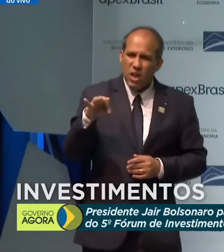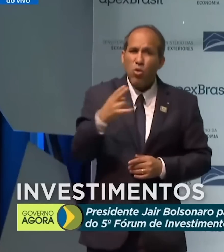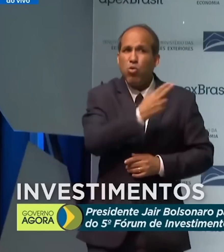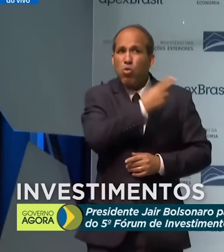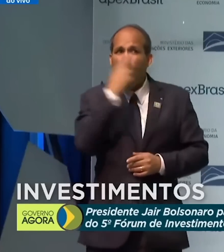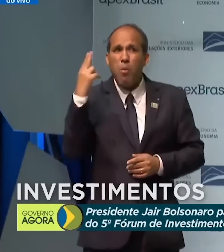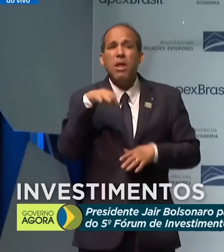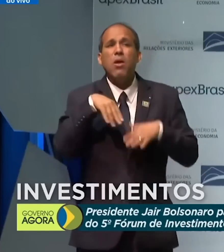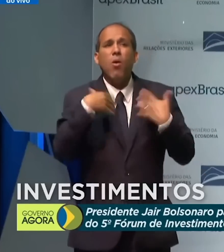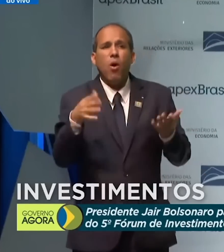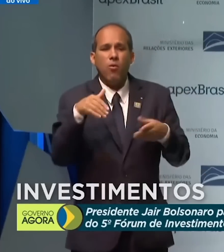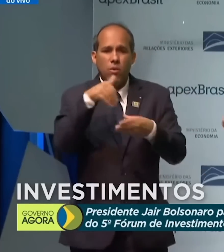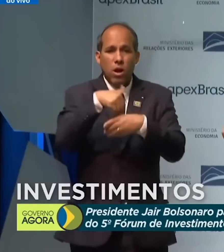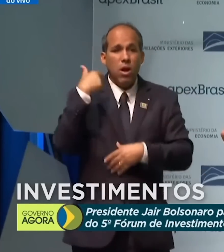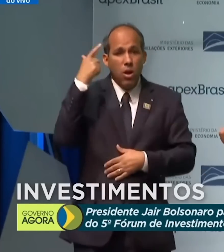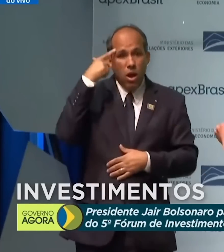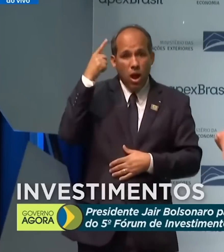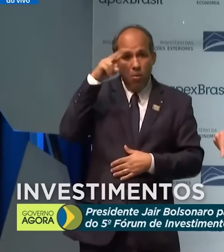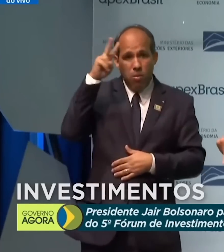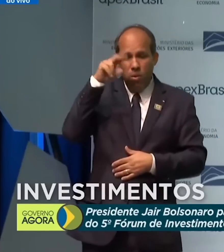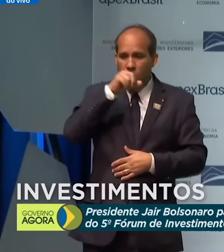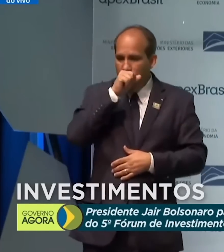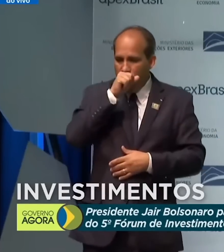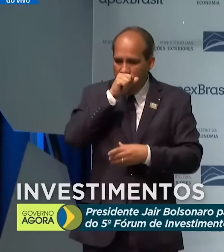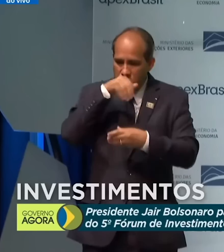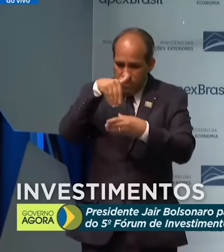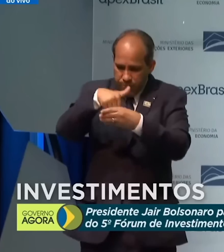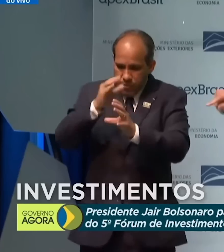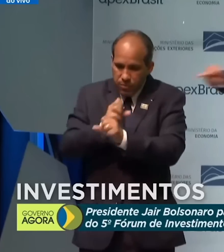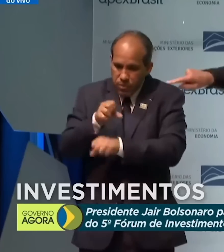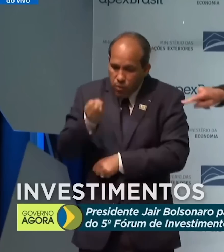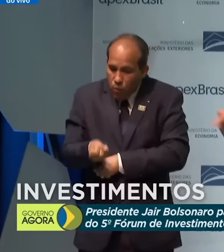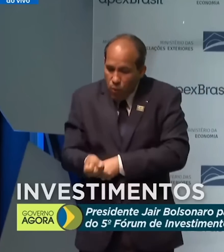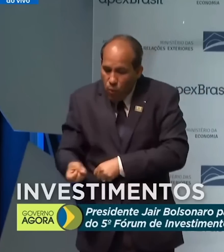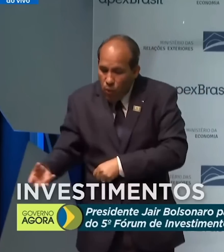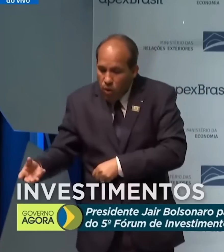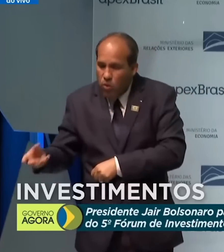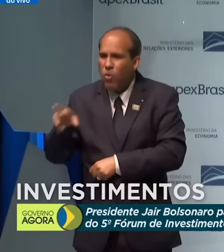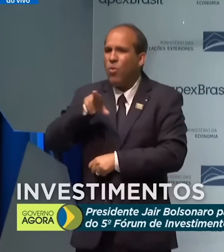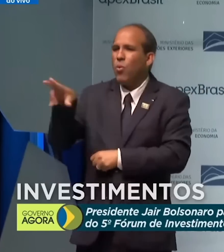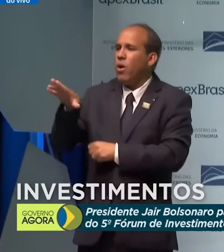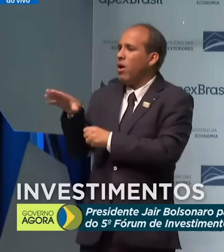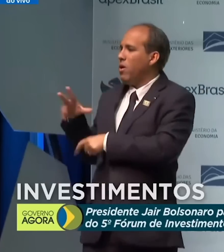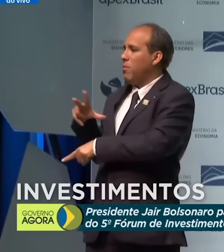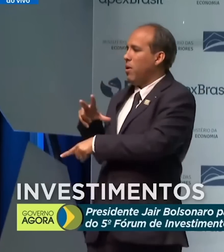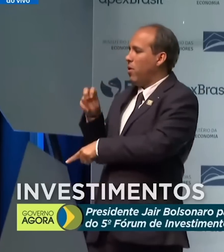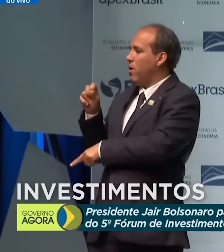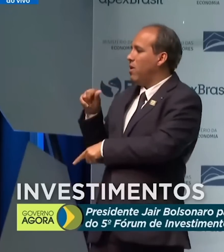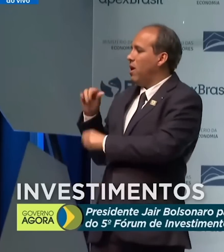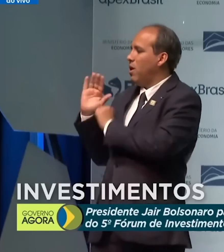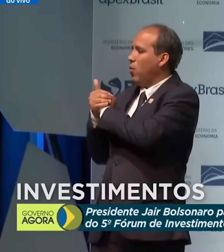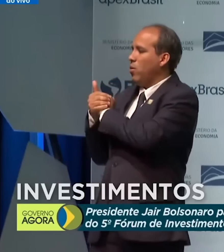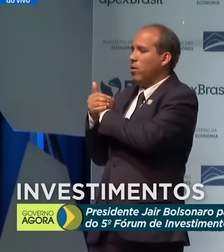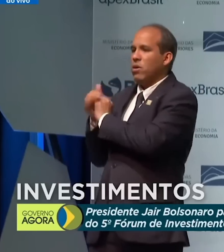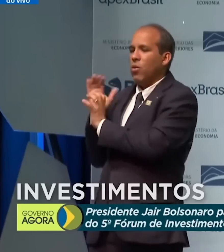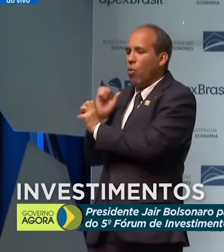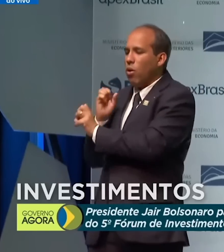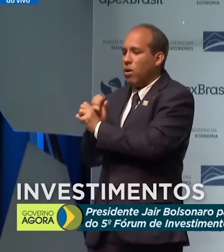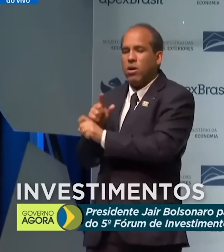tempo que ganhava eleição que tinha voto dentro da urna e não um amigo contando na sala cofre.